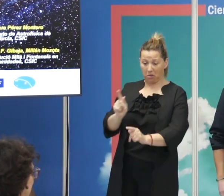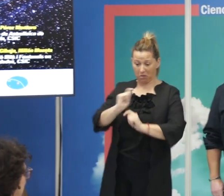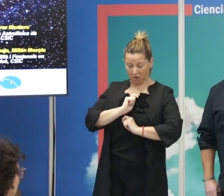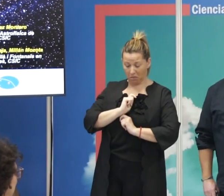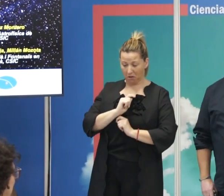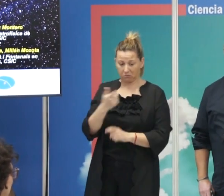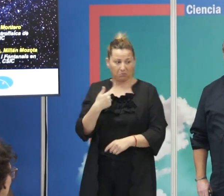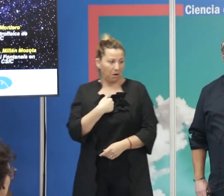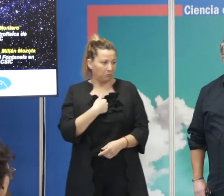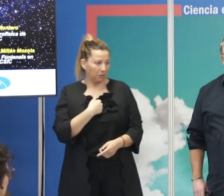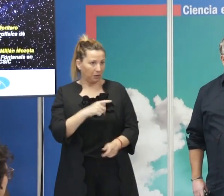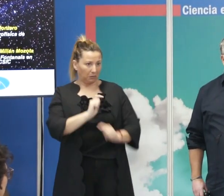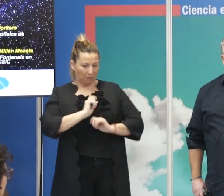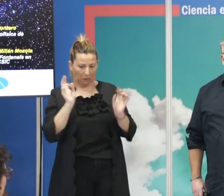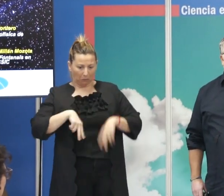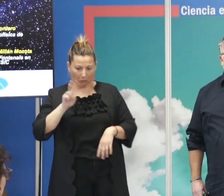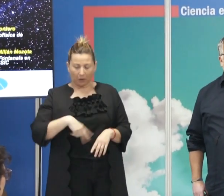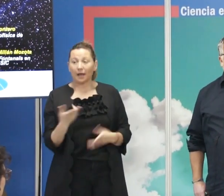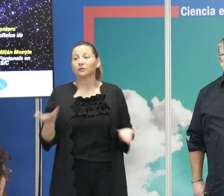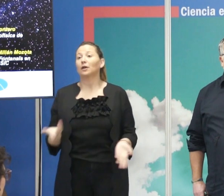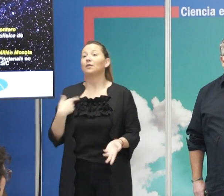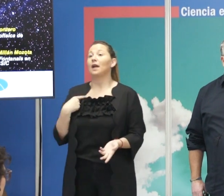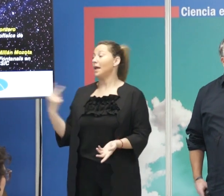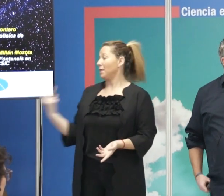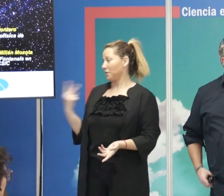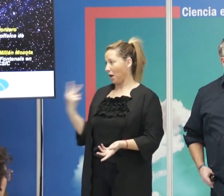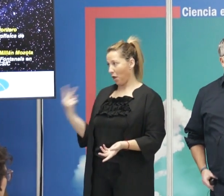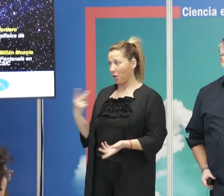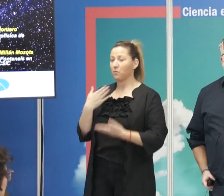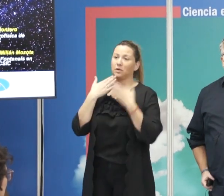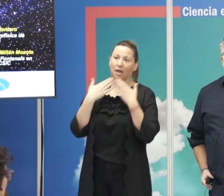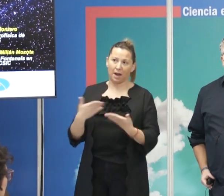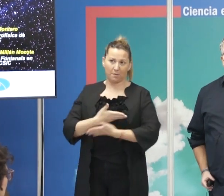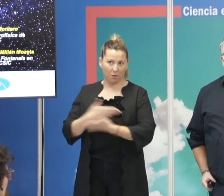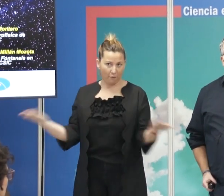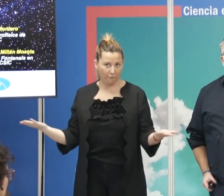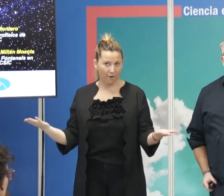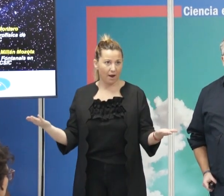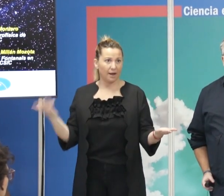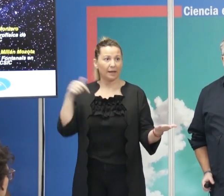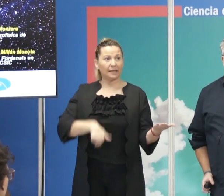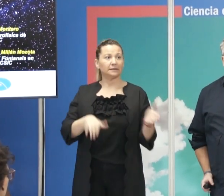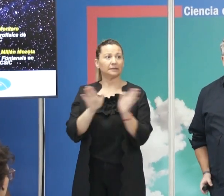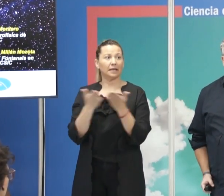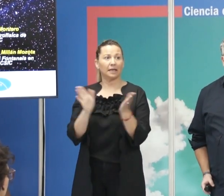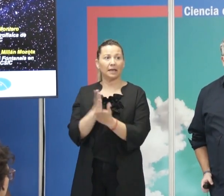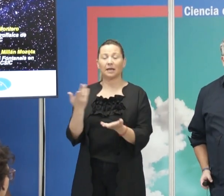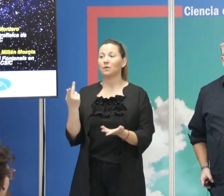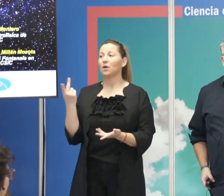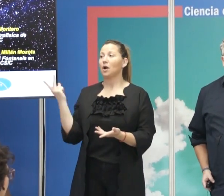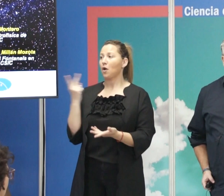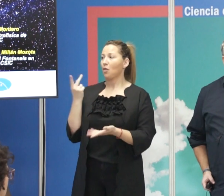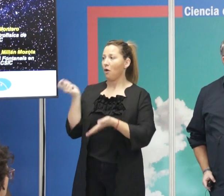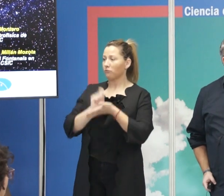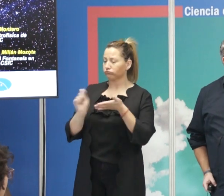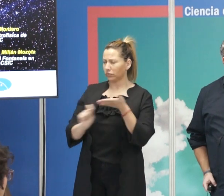gratuito. O que en nombre de los dos, de Juan y de mí, pues muchas gracias por confiar y por pensar que este libro que escribimos, que era una idea un poco